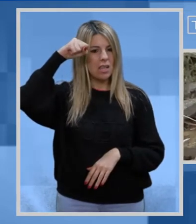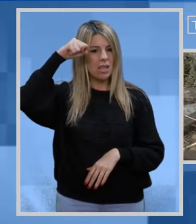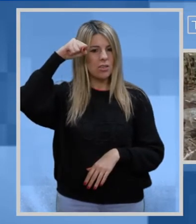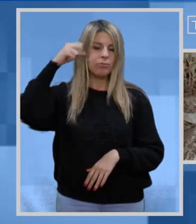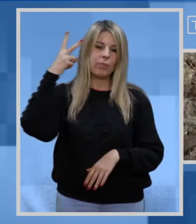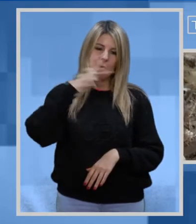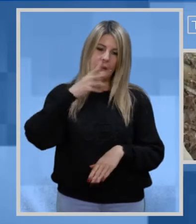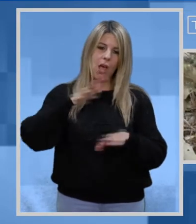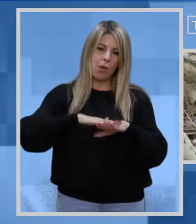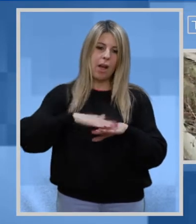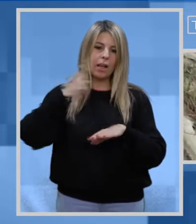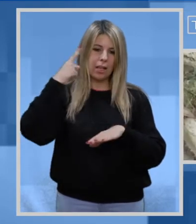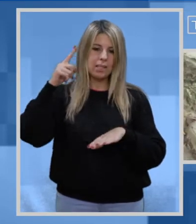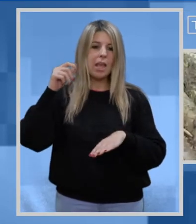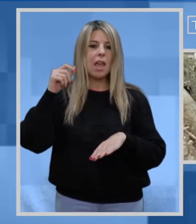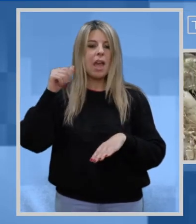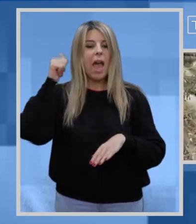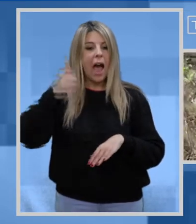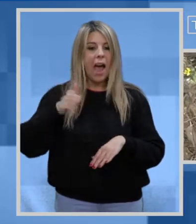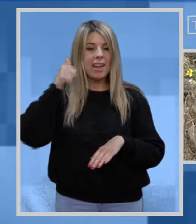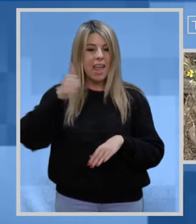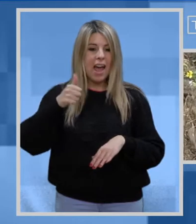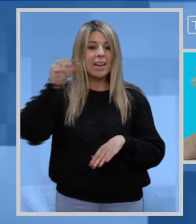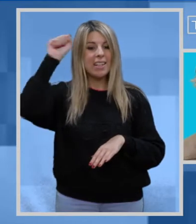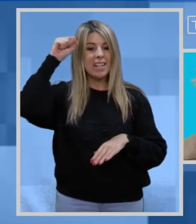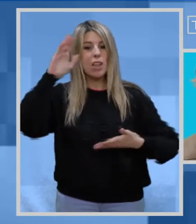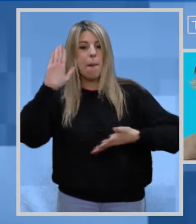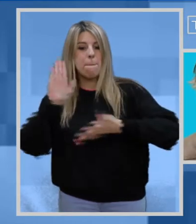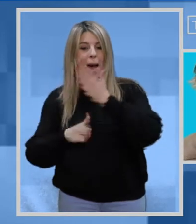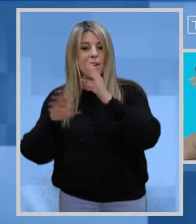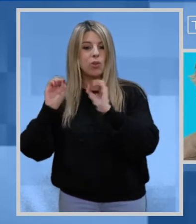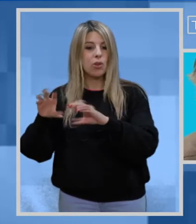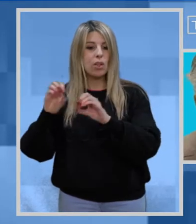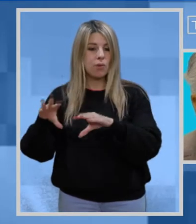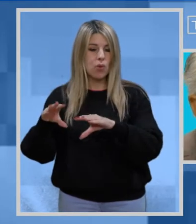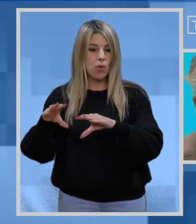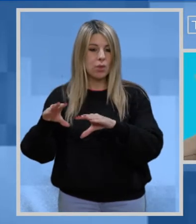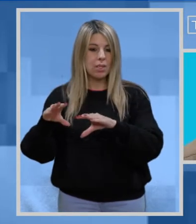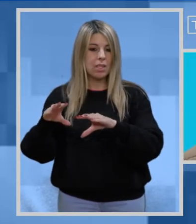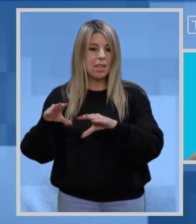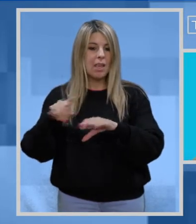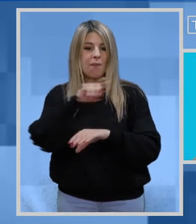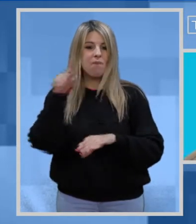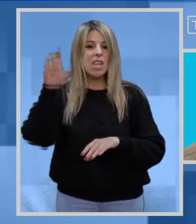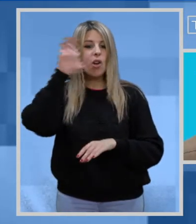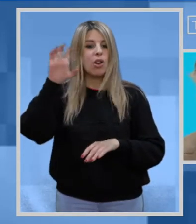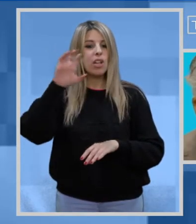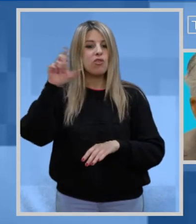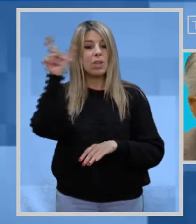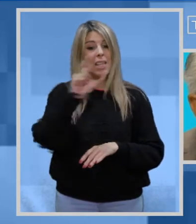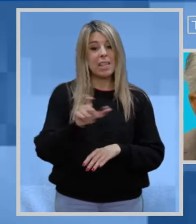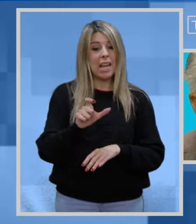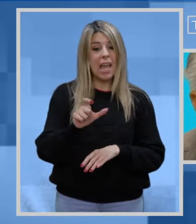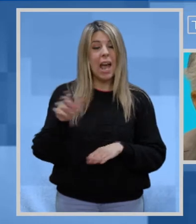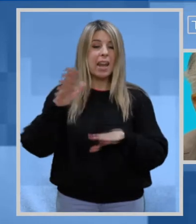vero che da tanti anni dalla Sardegna partano rifiuti contenenti amianto verso regioni della penisola e anche